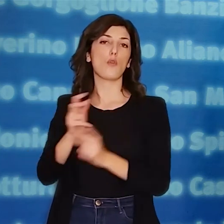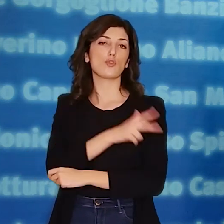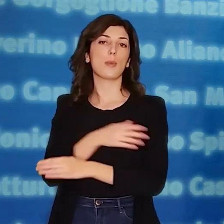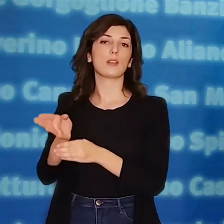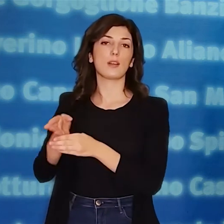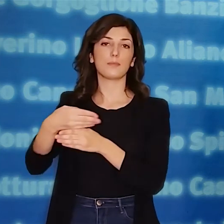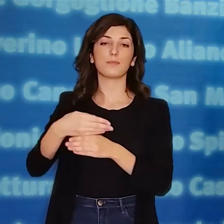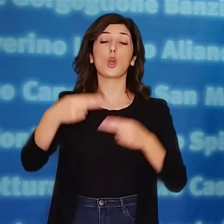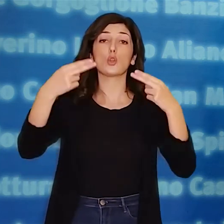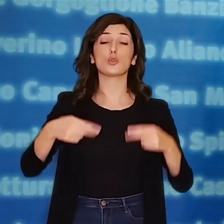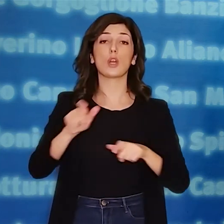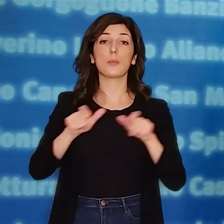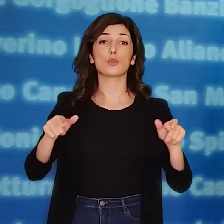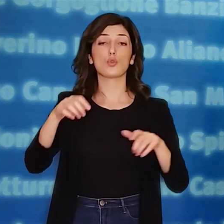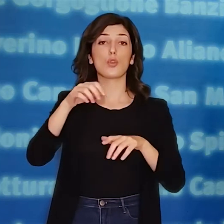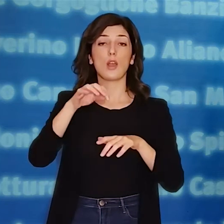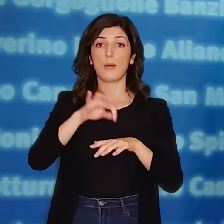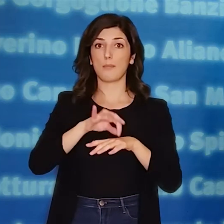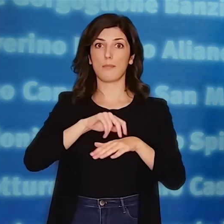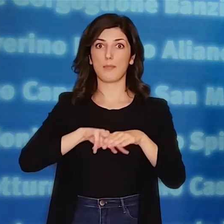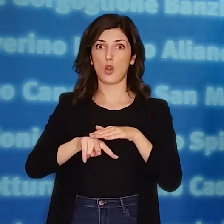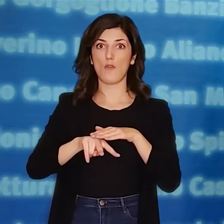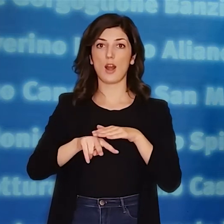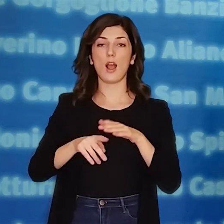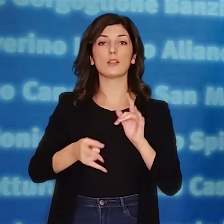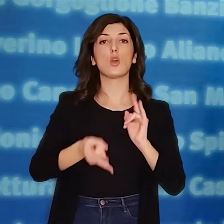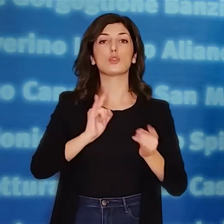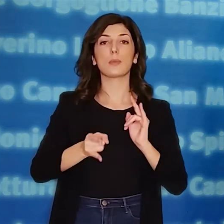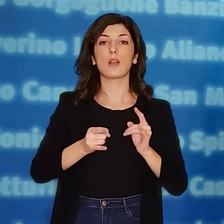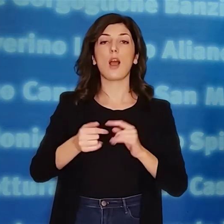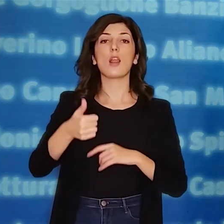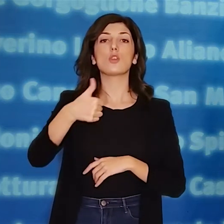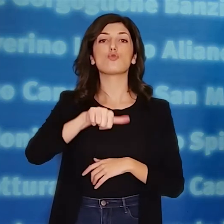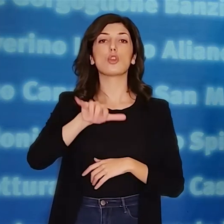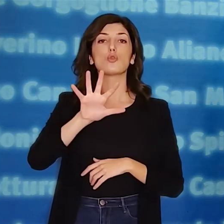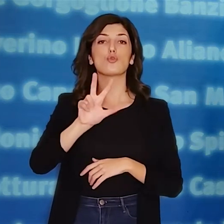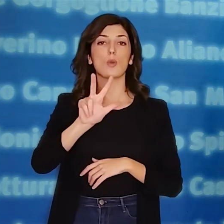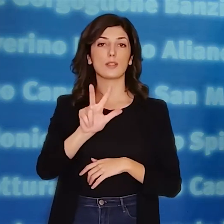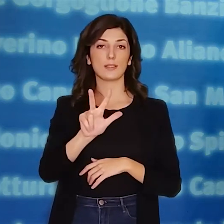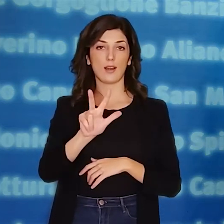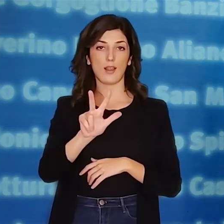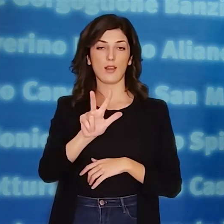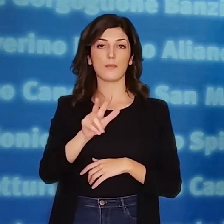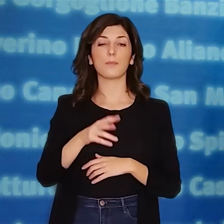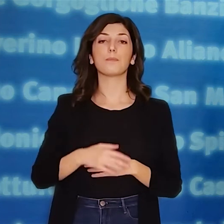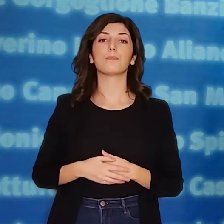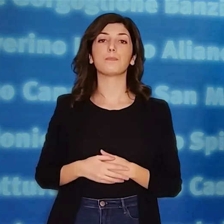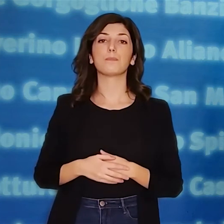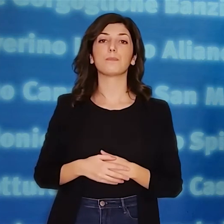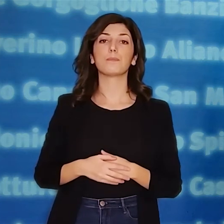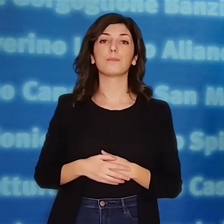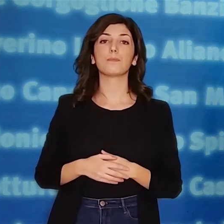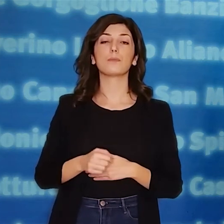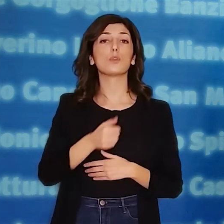10 comuni della provincia. Il totale dei ricoverati presso le strutture ospedaliere lucane è di 153 pazienti,